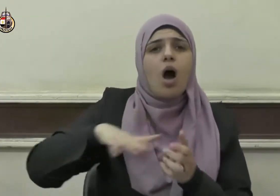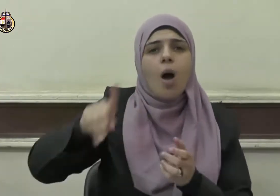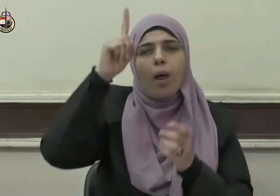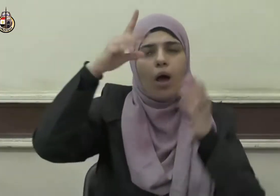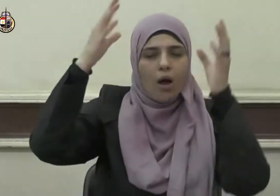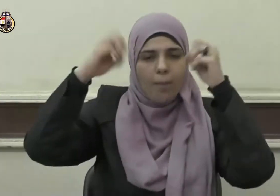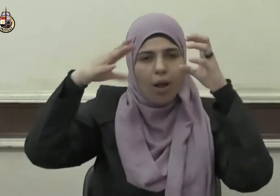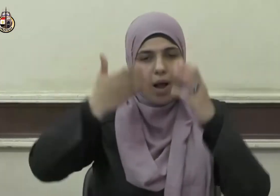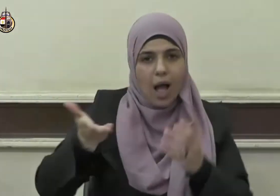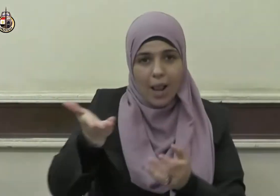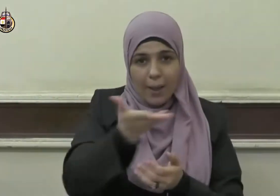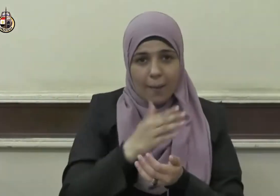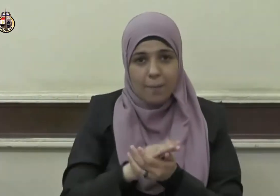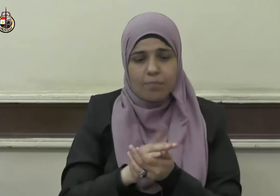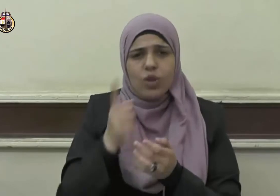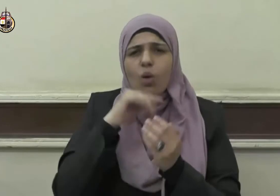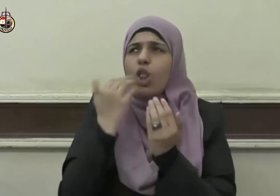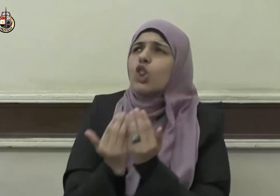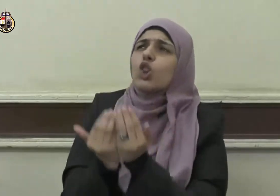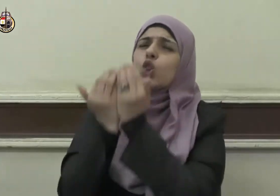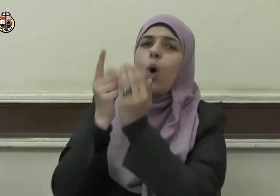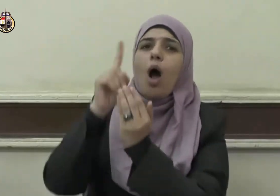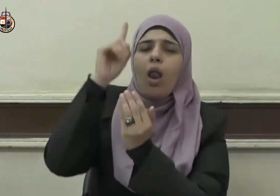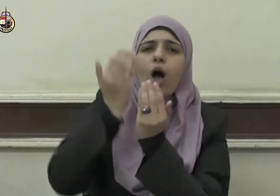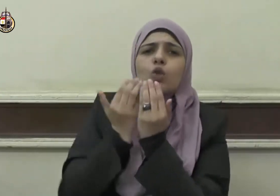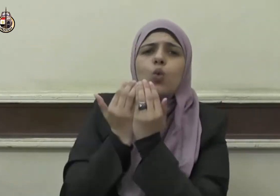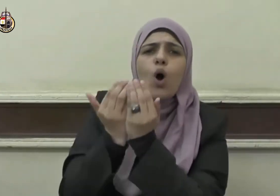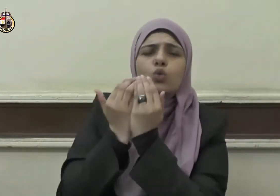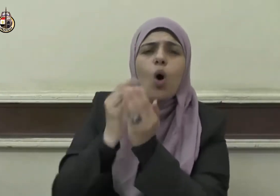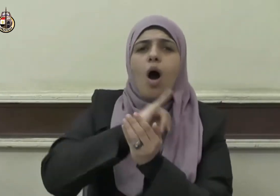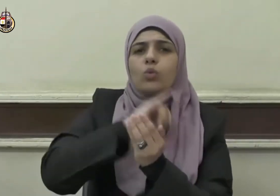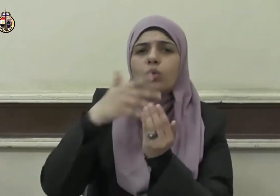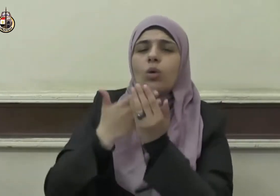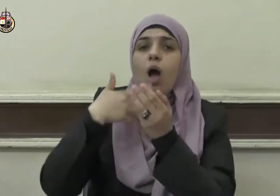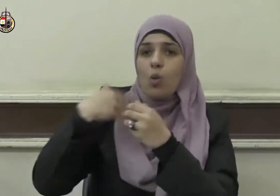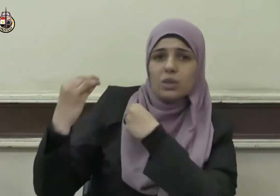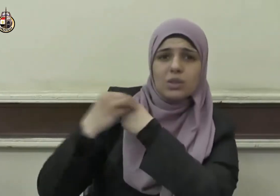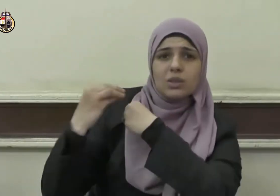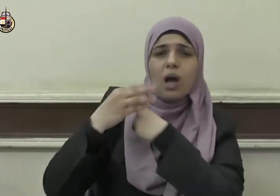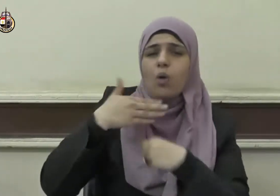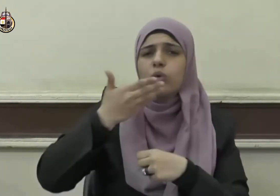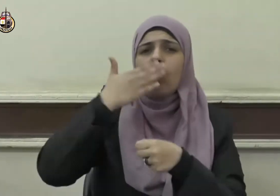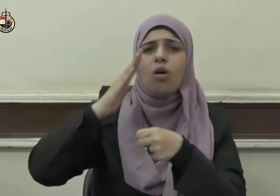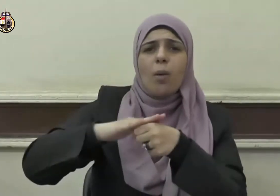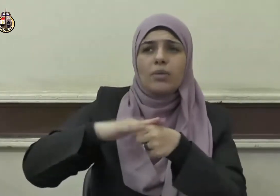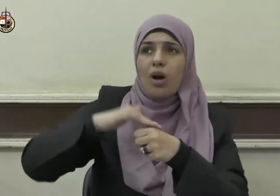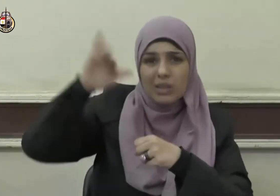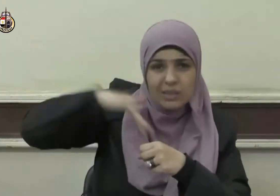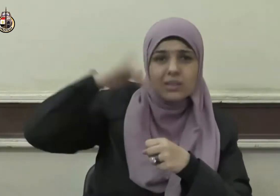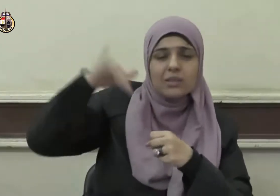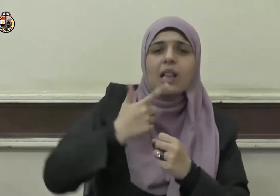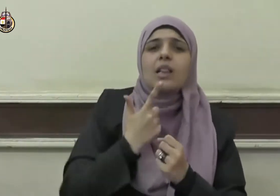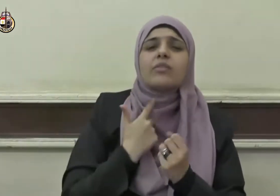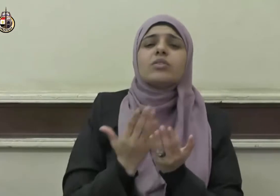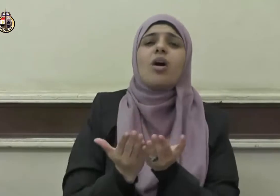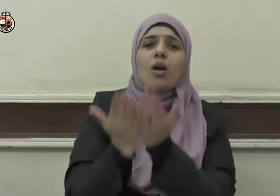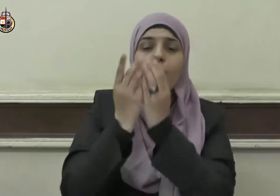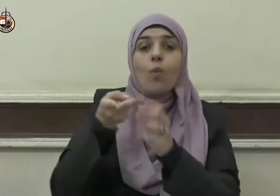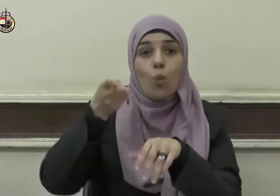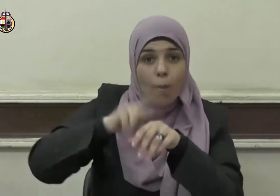يدعون الله تعالى أن يُبذِّغهم رمضان وأن يُعِينَهم على